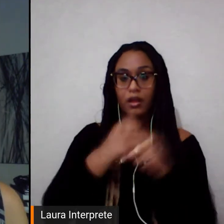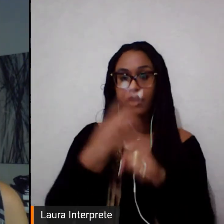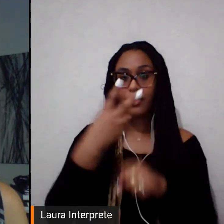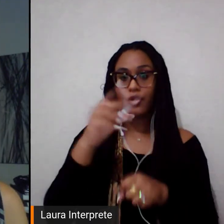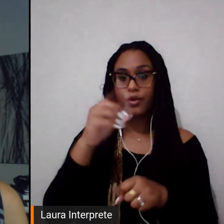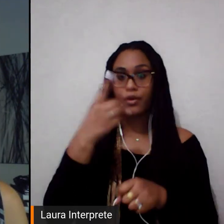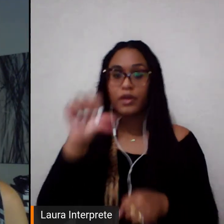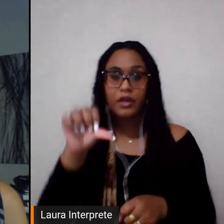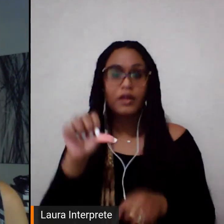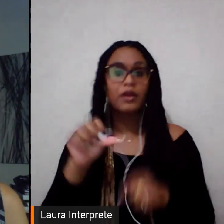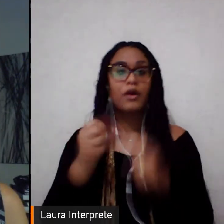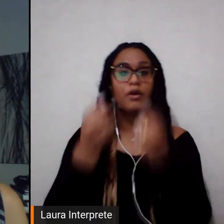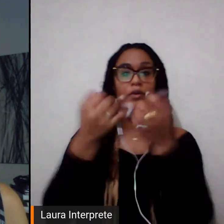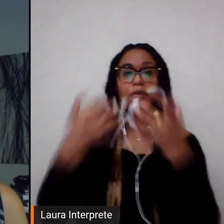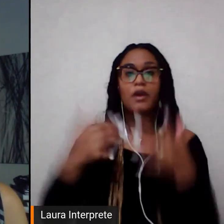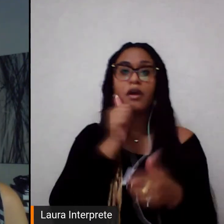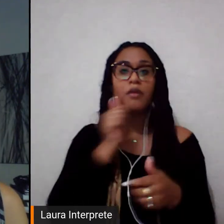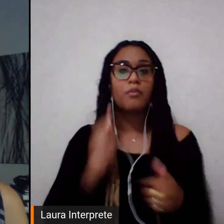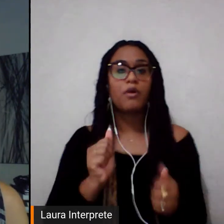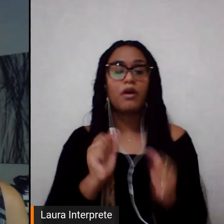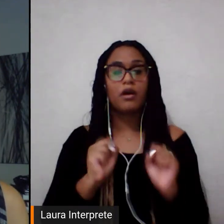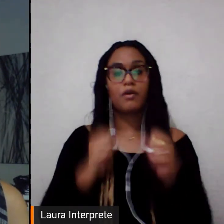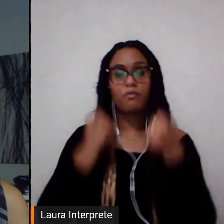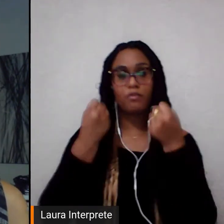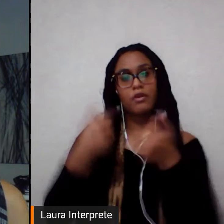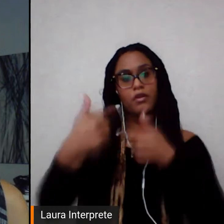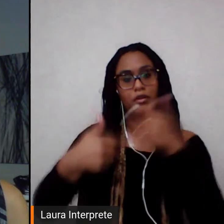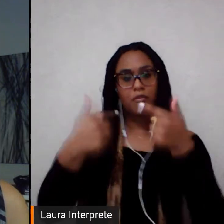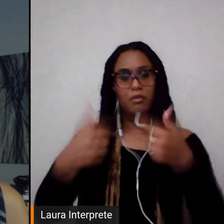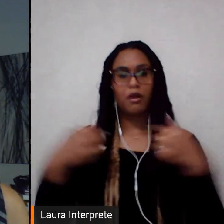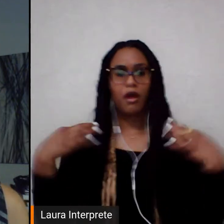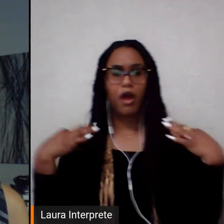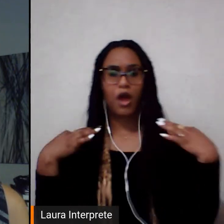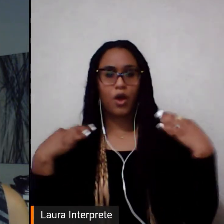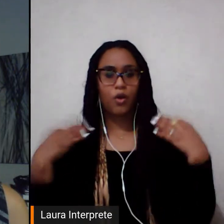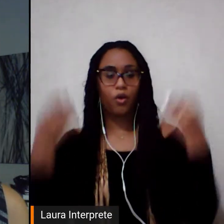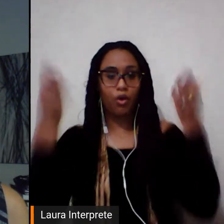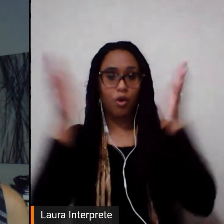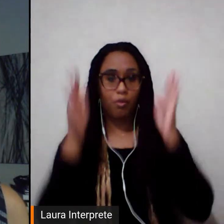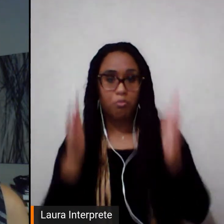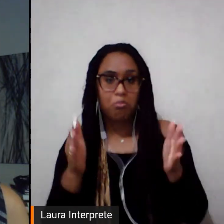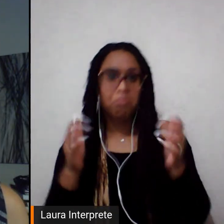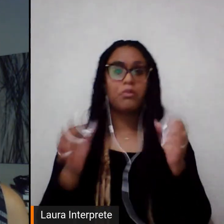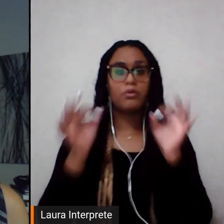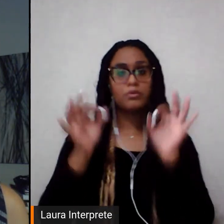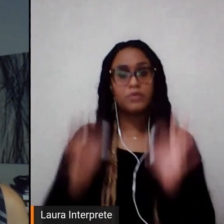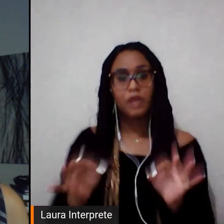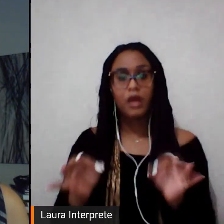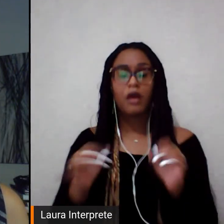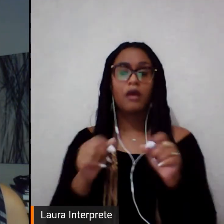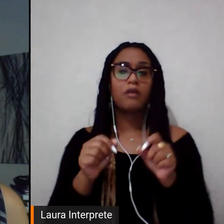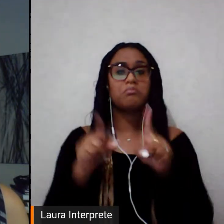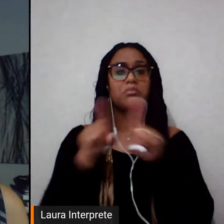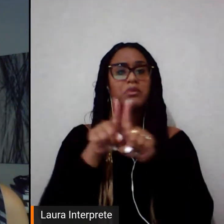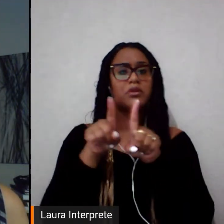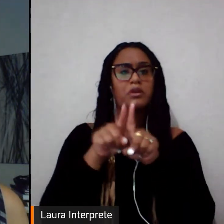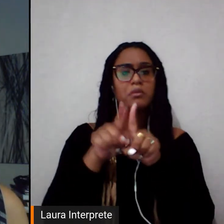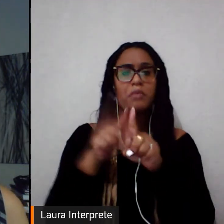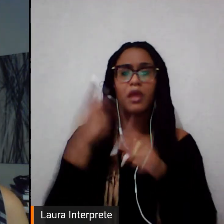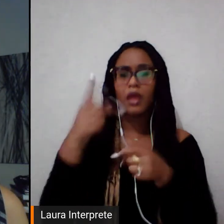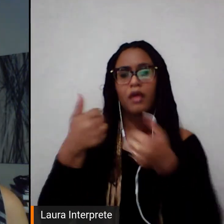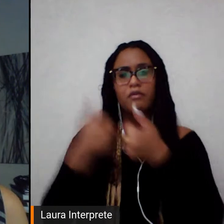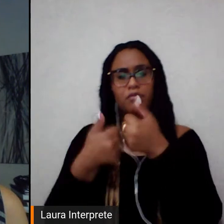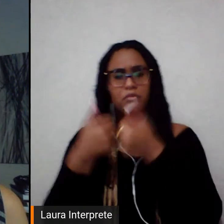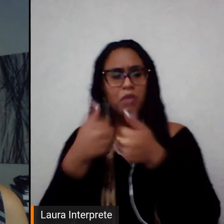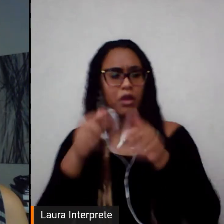para conquistar o direito ao jogo, o uniforme adequado aos seus corpos, a participação na gestão esportiva, na